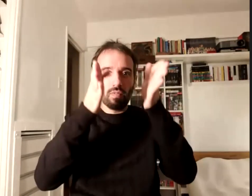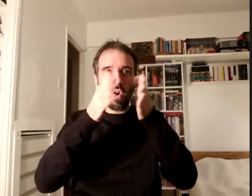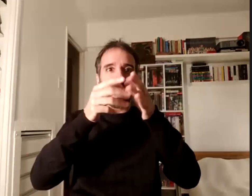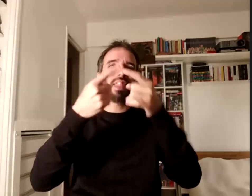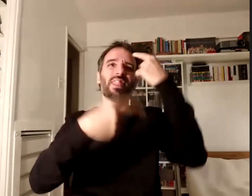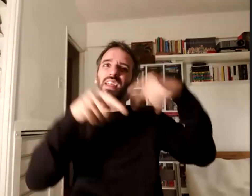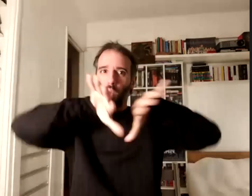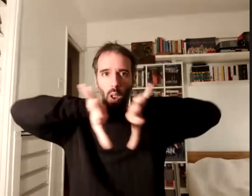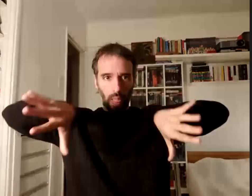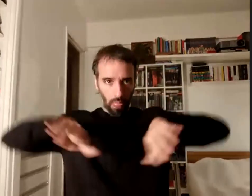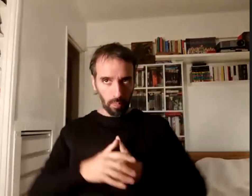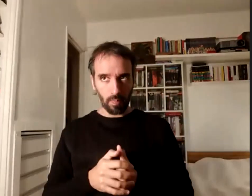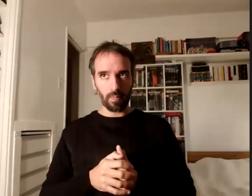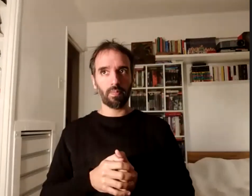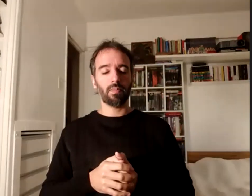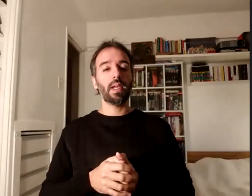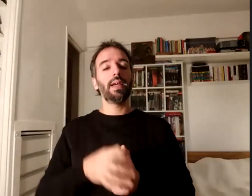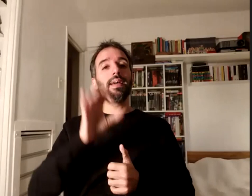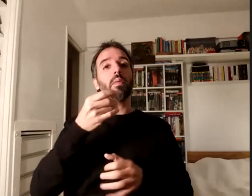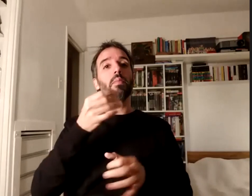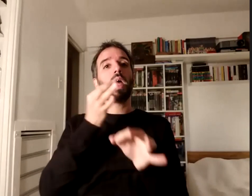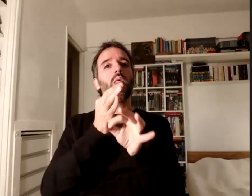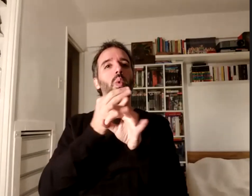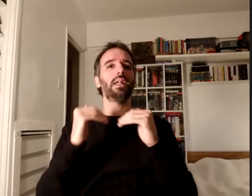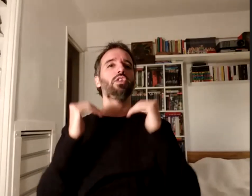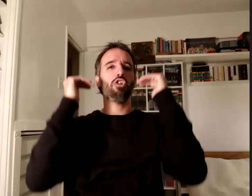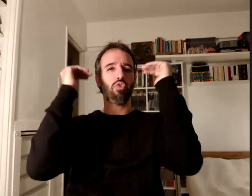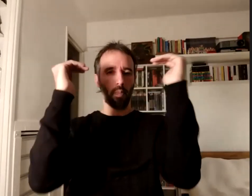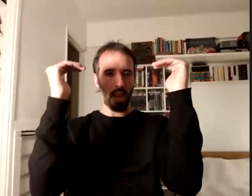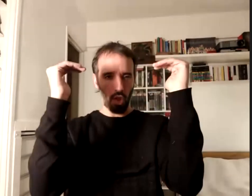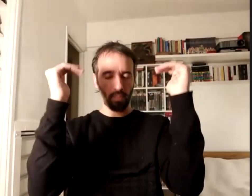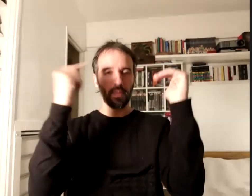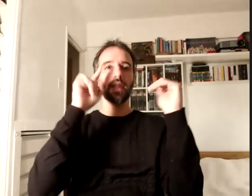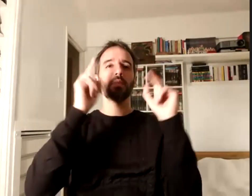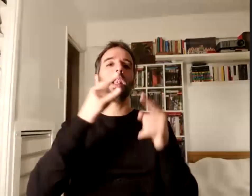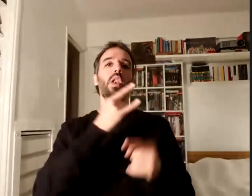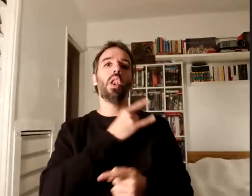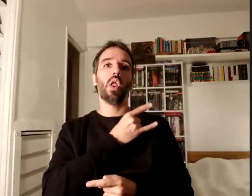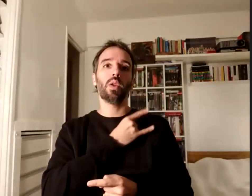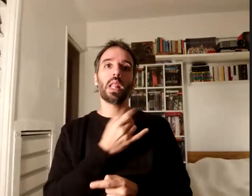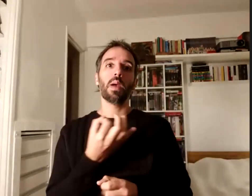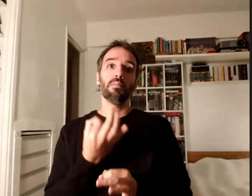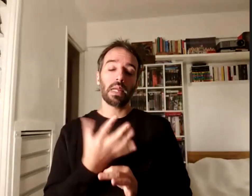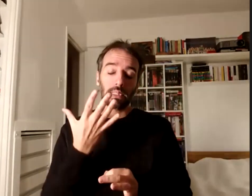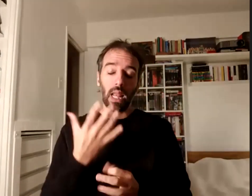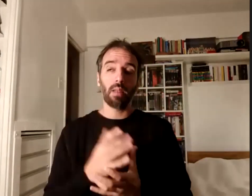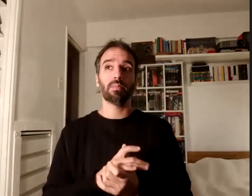Sabemos que la educación superior y la universidad en particular, bueno, más allá de que